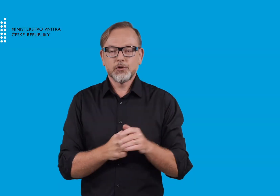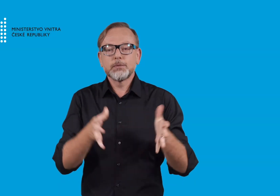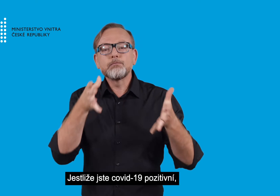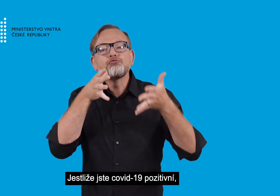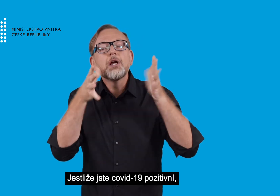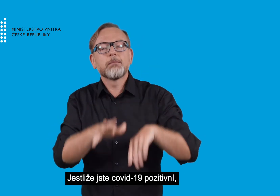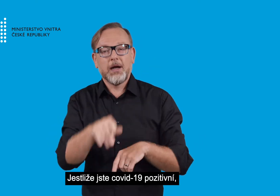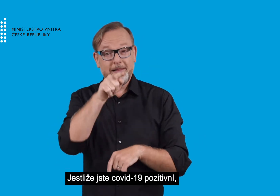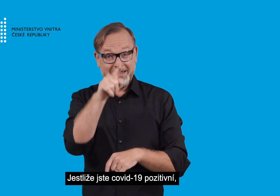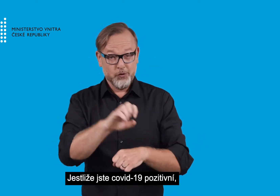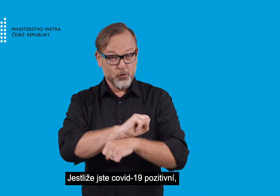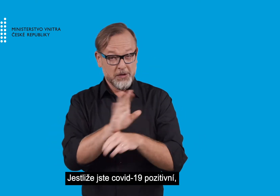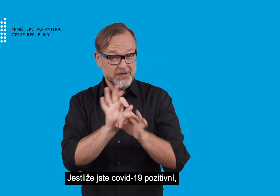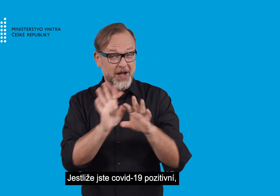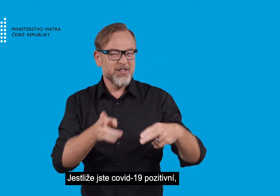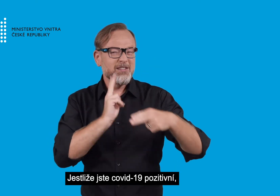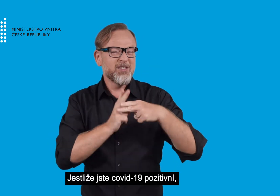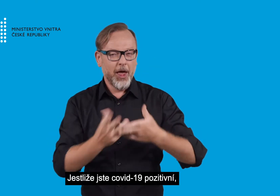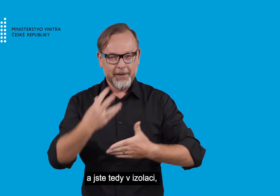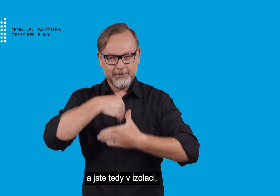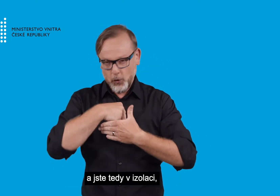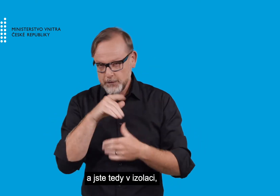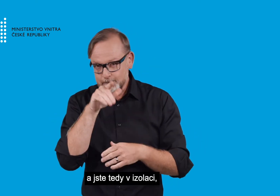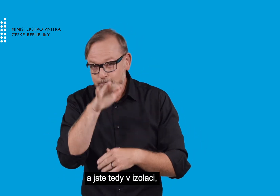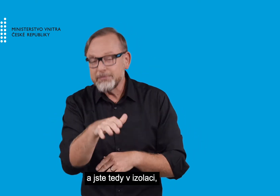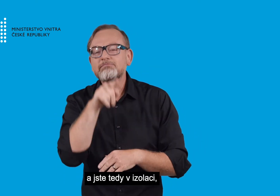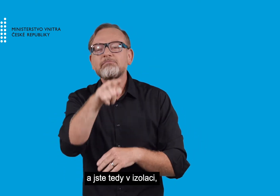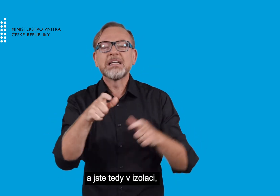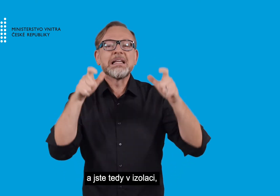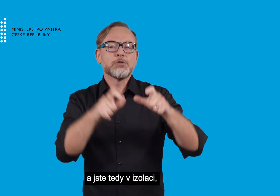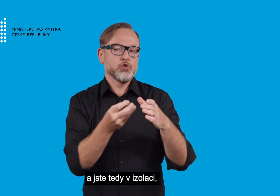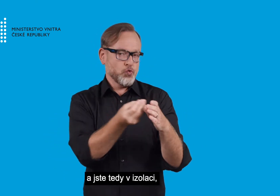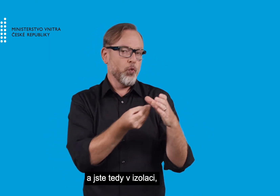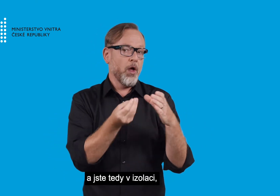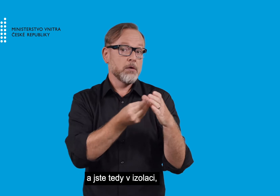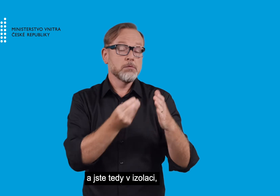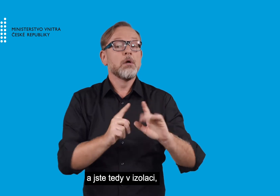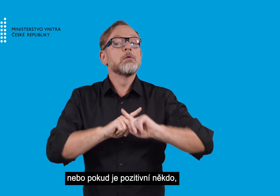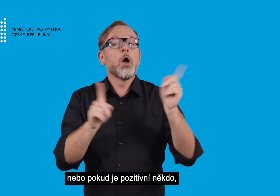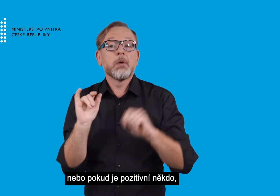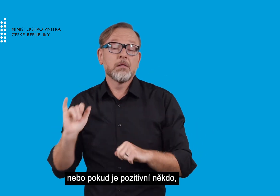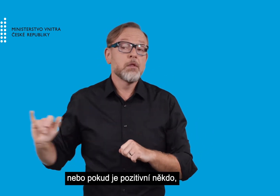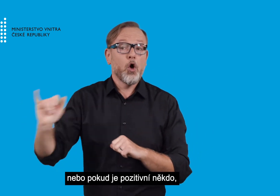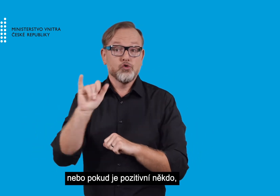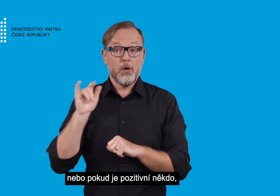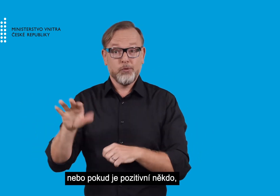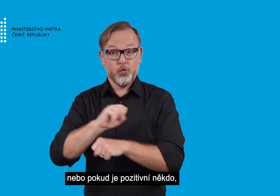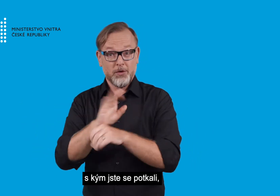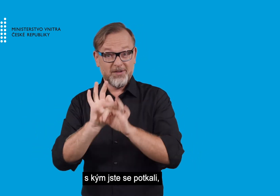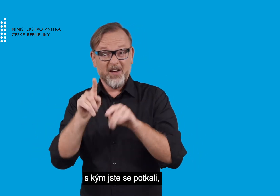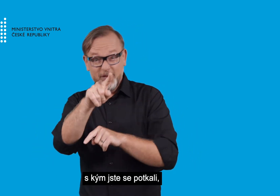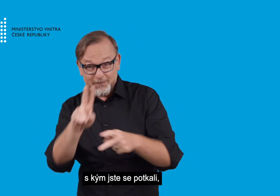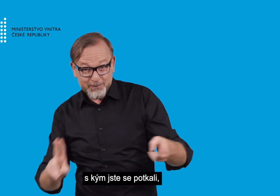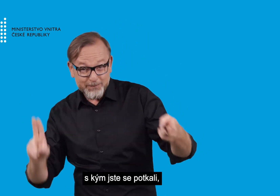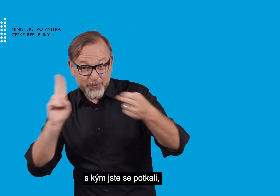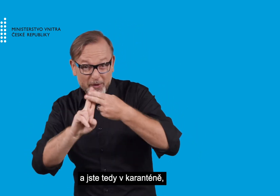Jestliže jste COVID-19 pozitivní a jste tedy v izolaci, nebo pokud je pozitivní někdo, s kým jste se potkali a